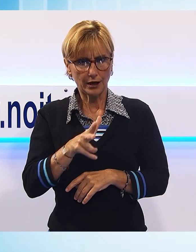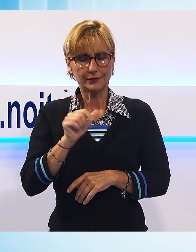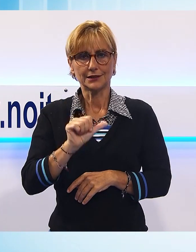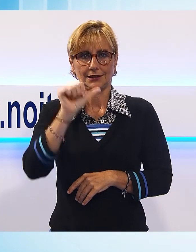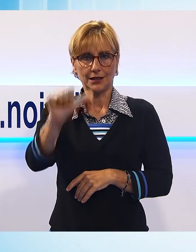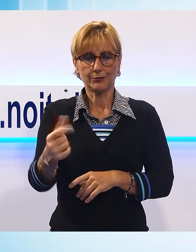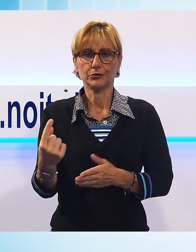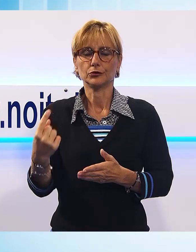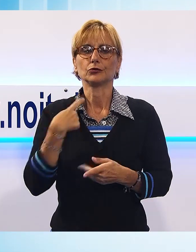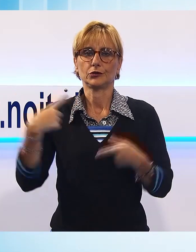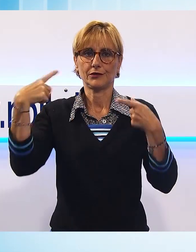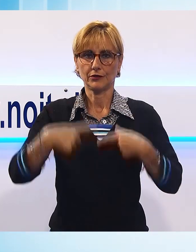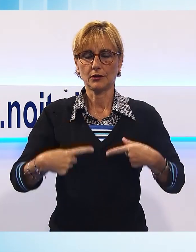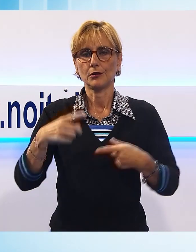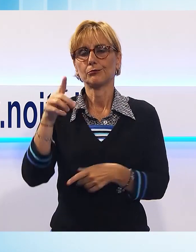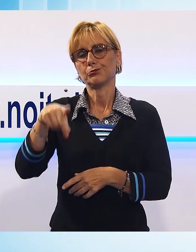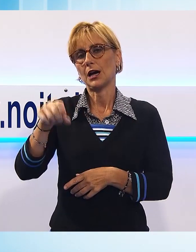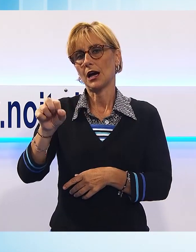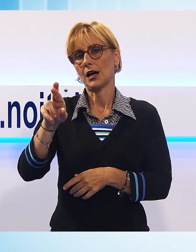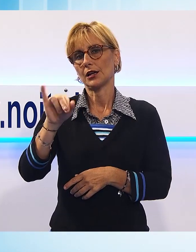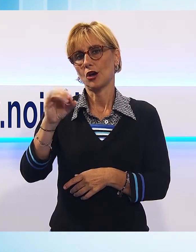campo del blasonato Pariori.